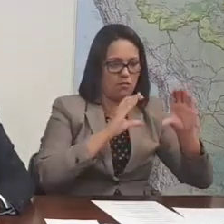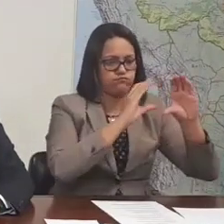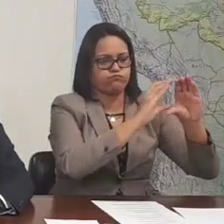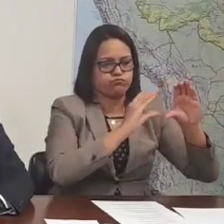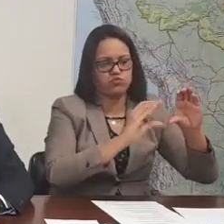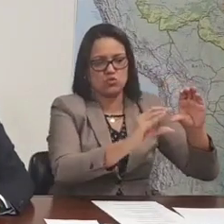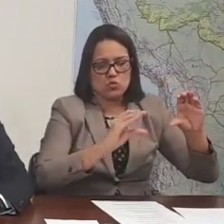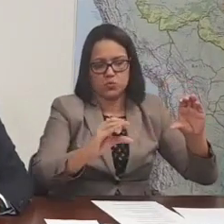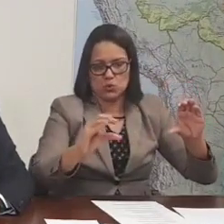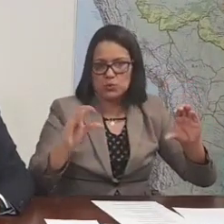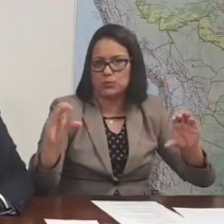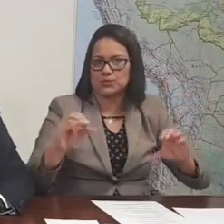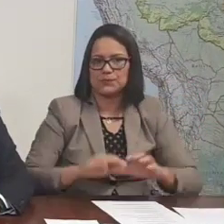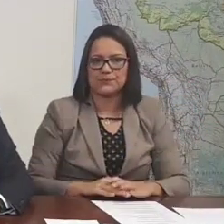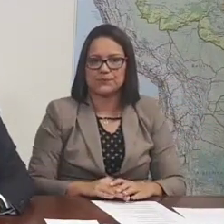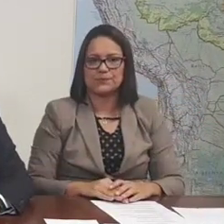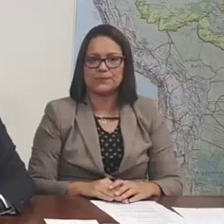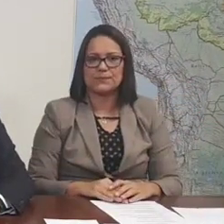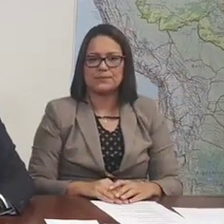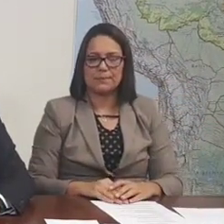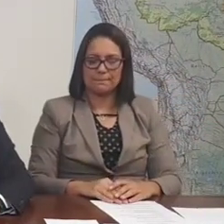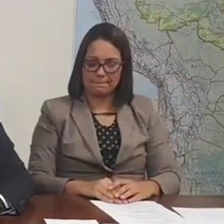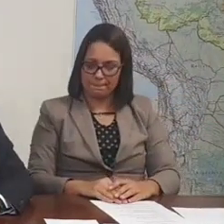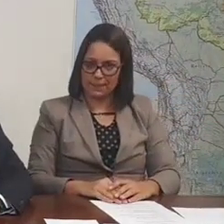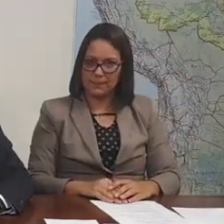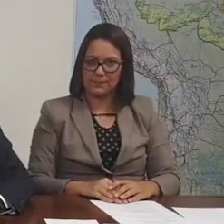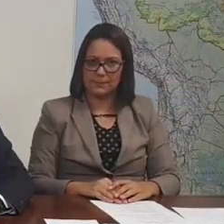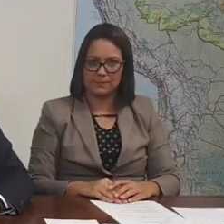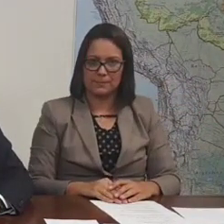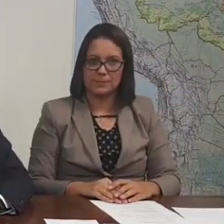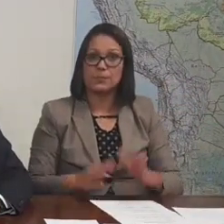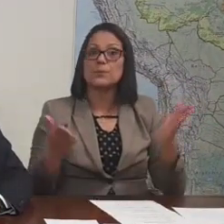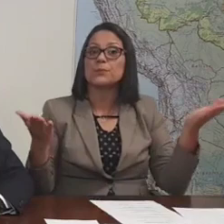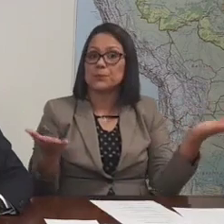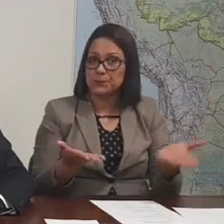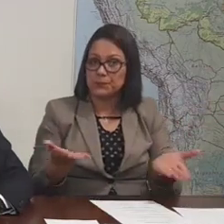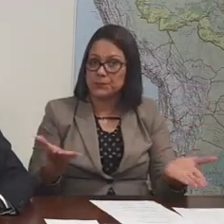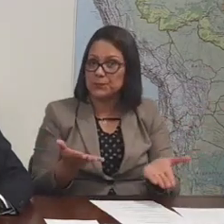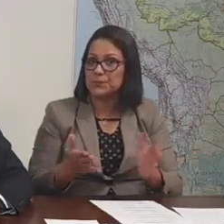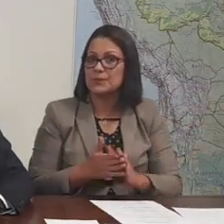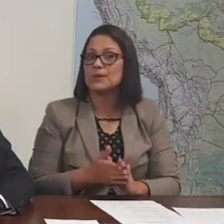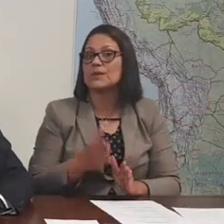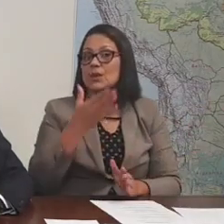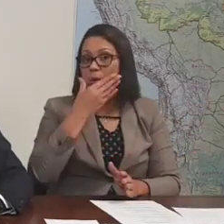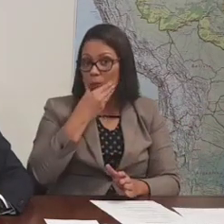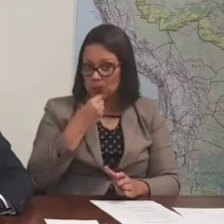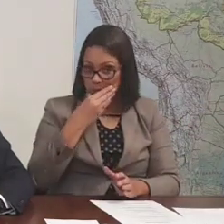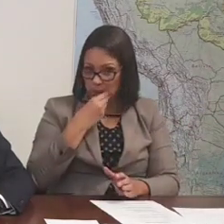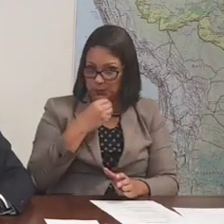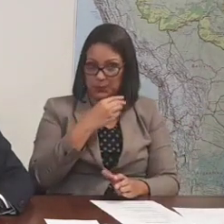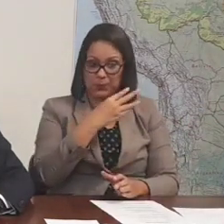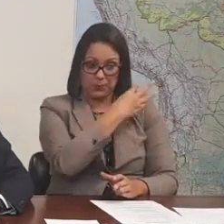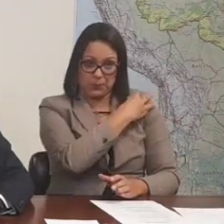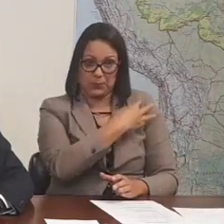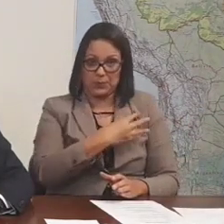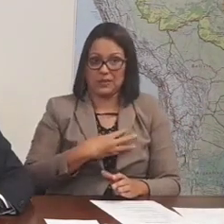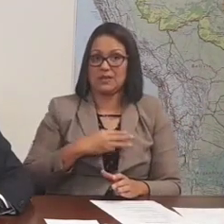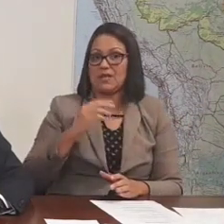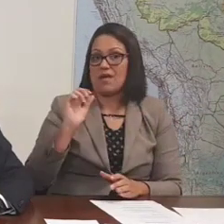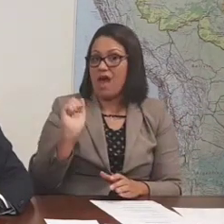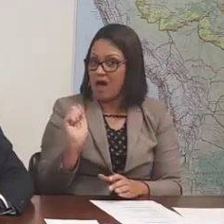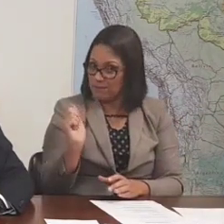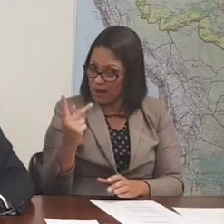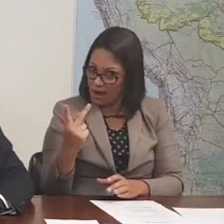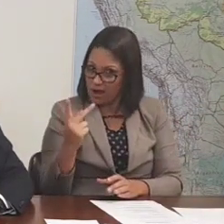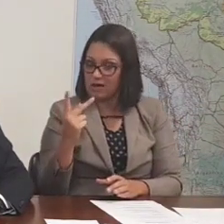com a gente. E no dia de hoje também o nosso ministro Abram Von Traven anunciou